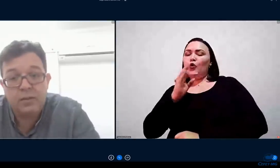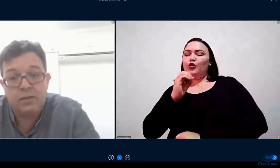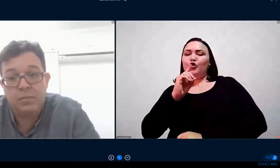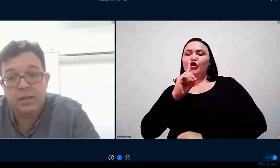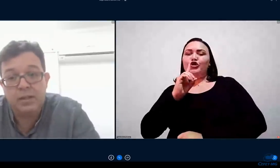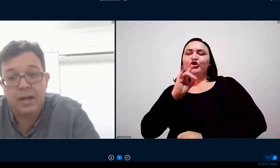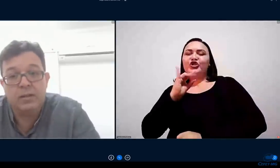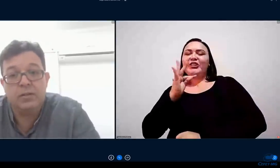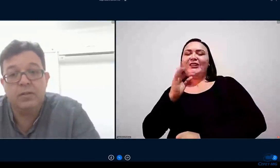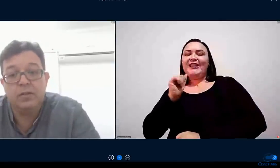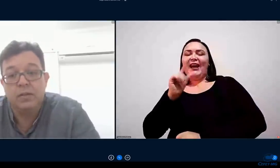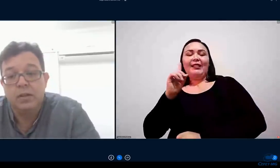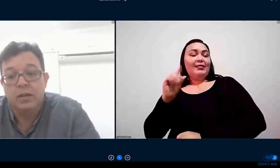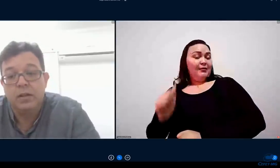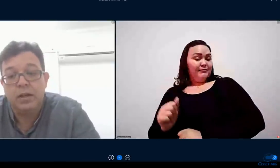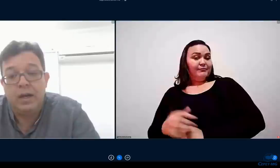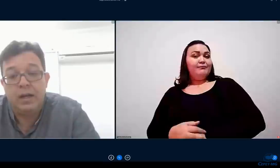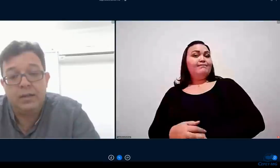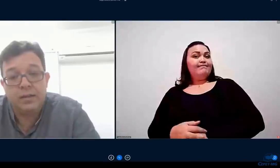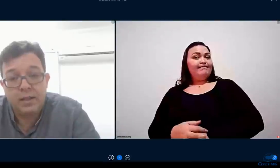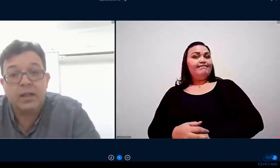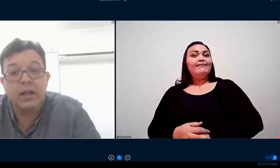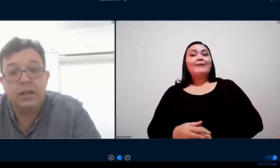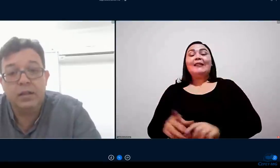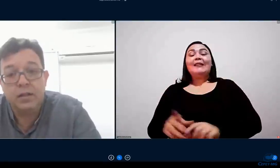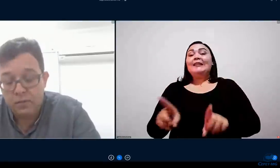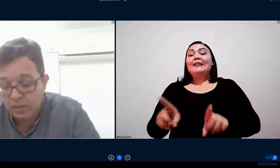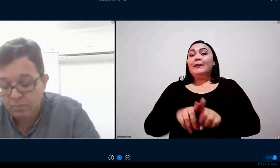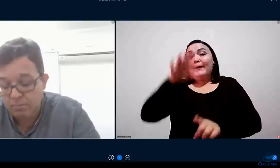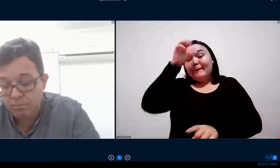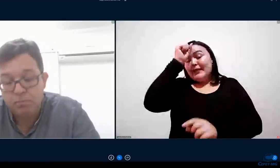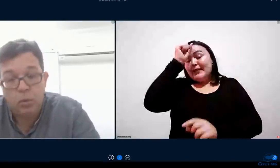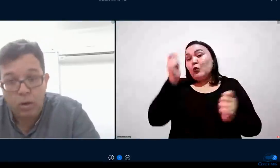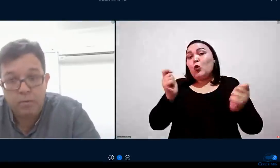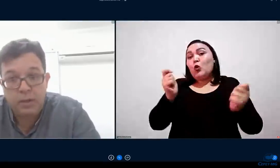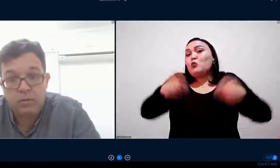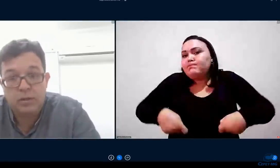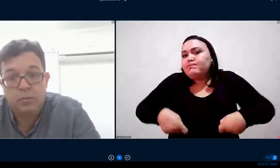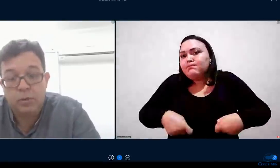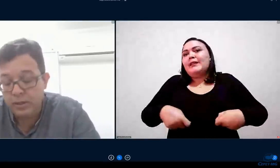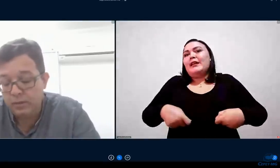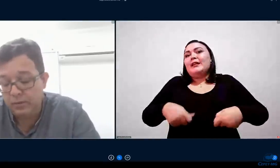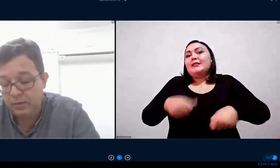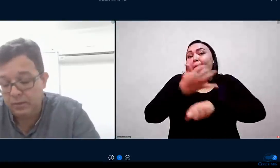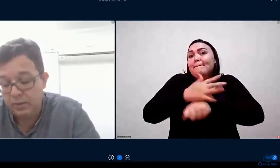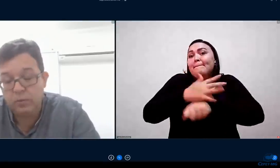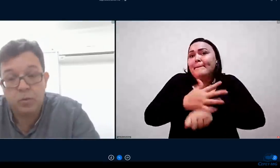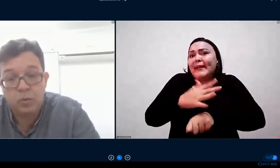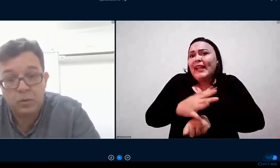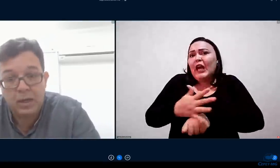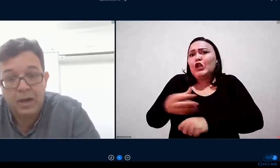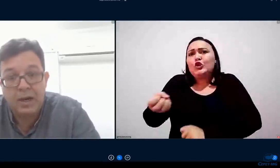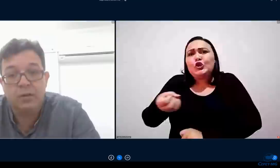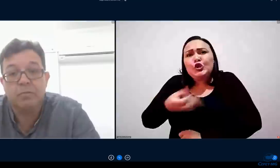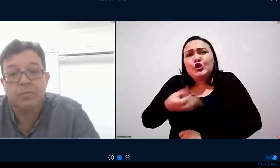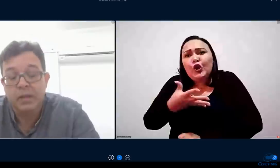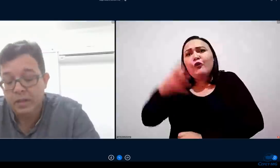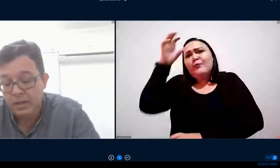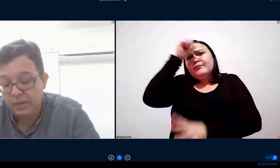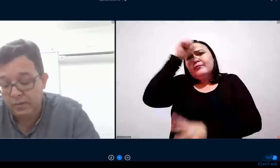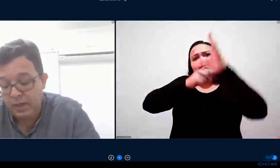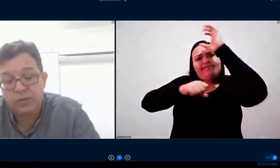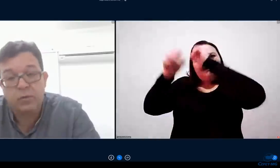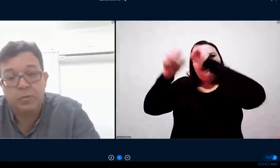competências habilidades aliás até requeridas né o homem contemporâneo no mundo do trabalho